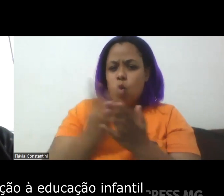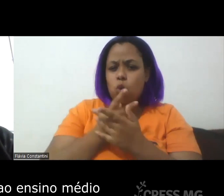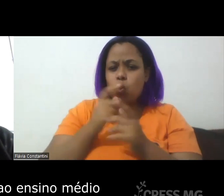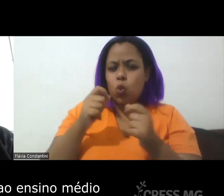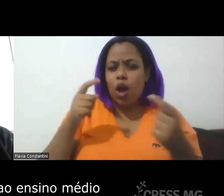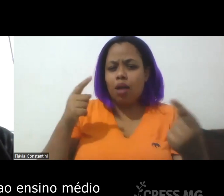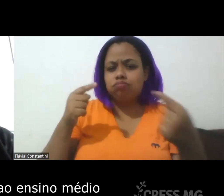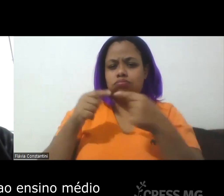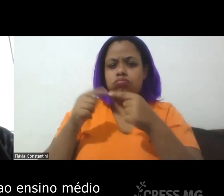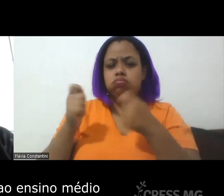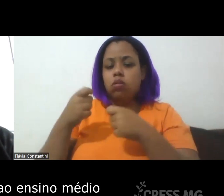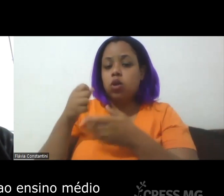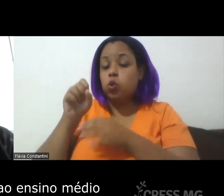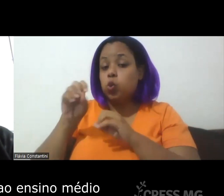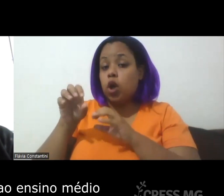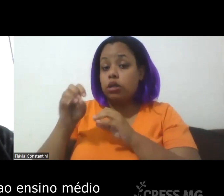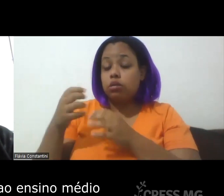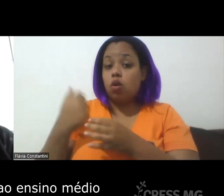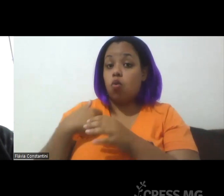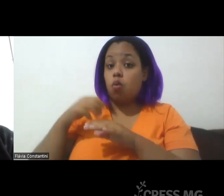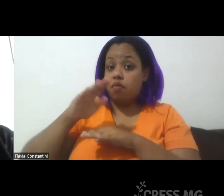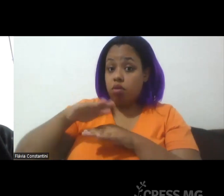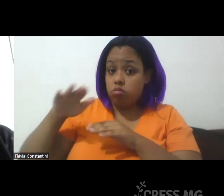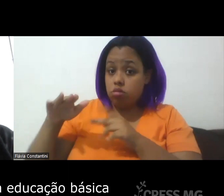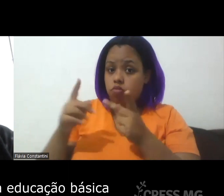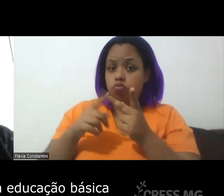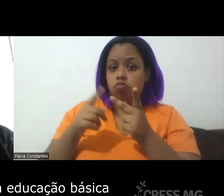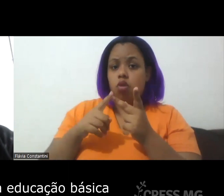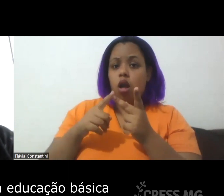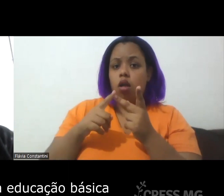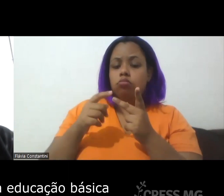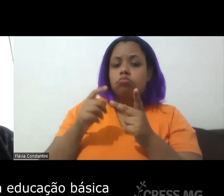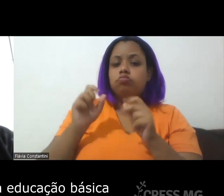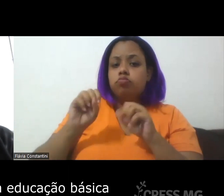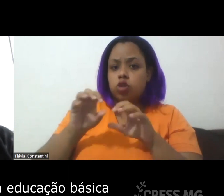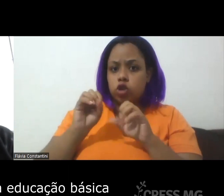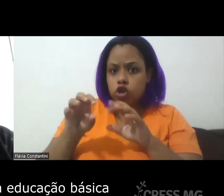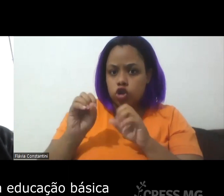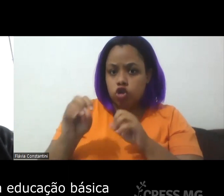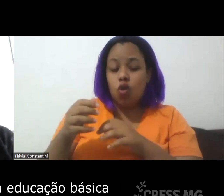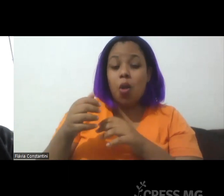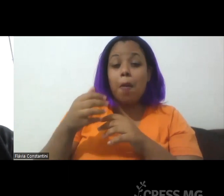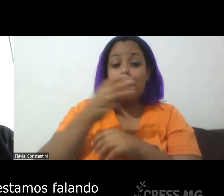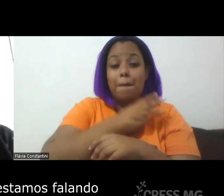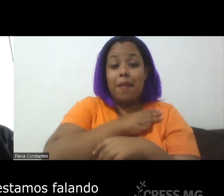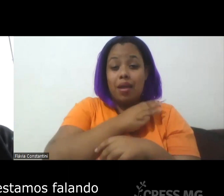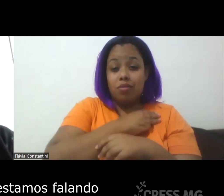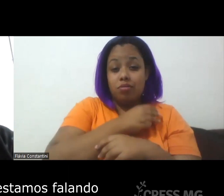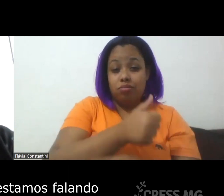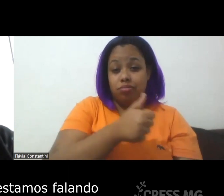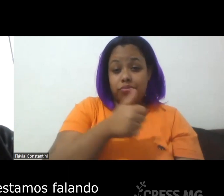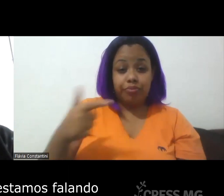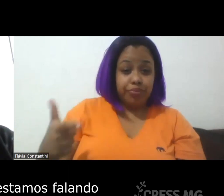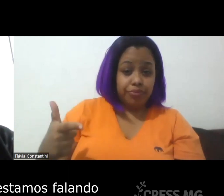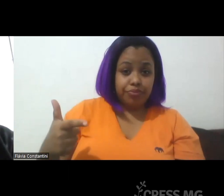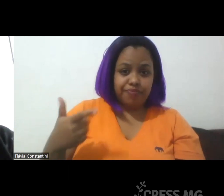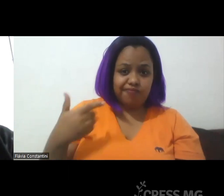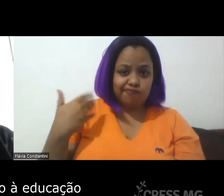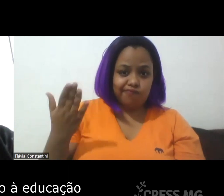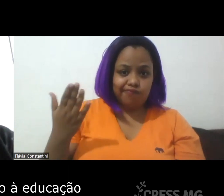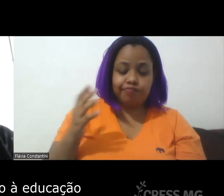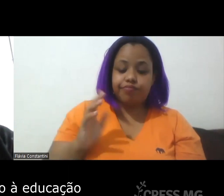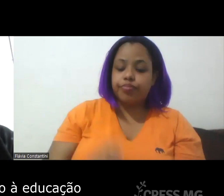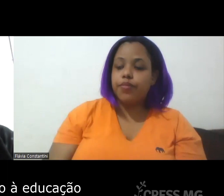infantil e em relação ao ensino médio, que compõe a educação básica. Então, nós estamos falando